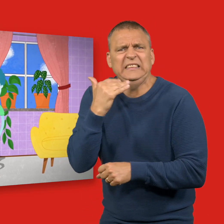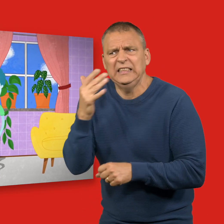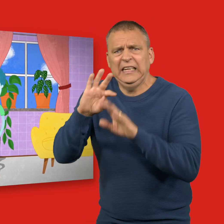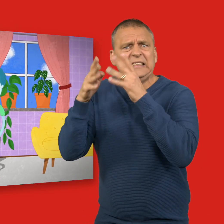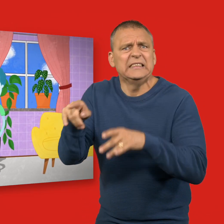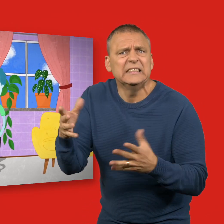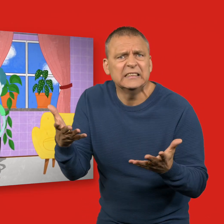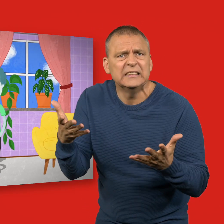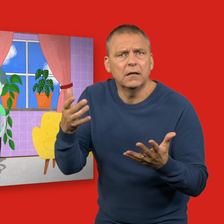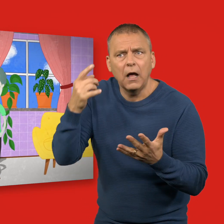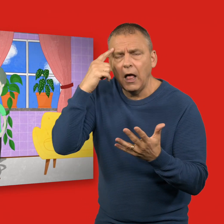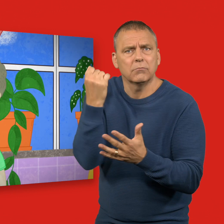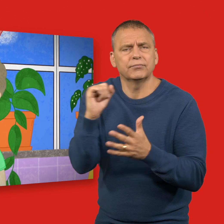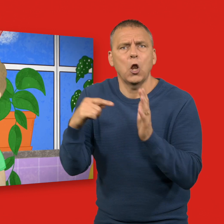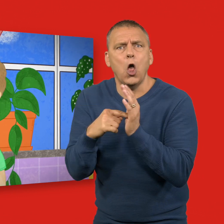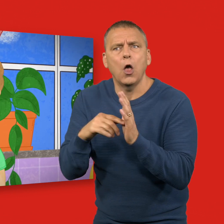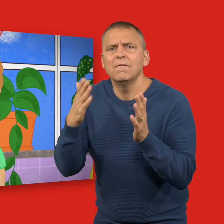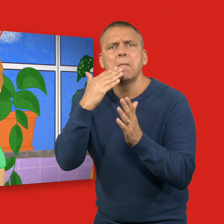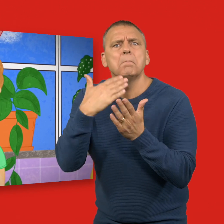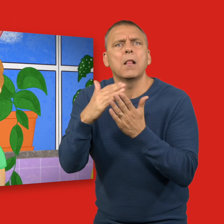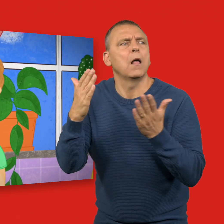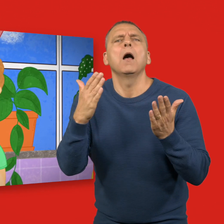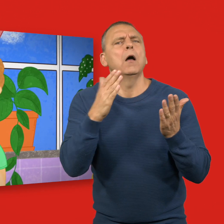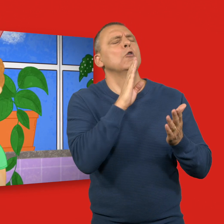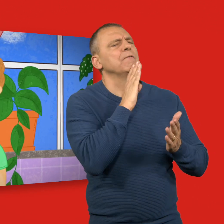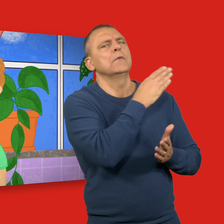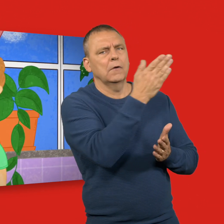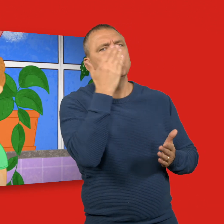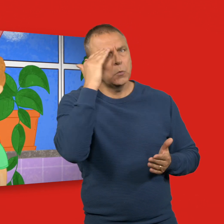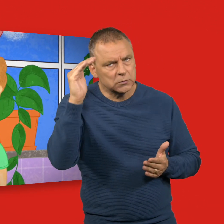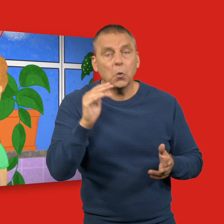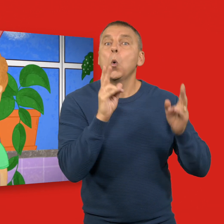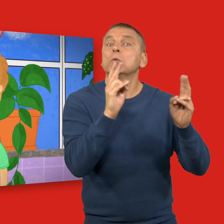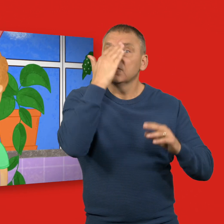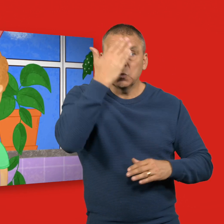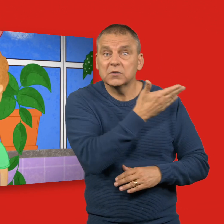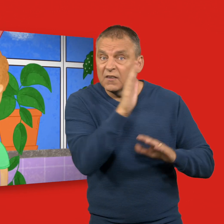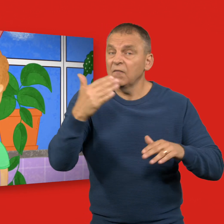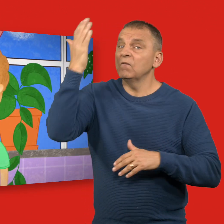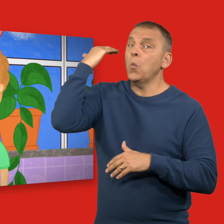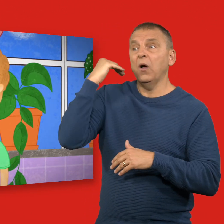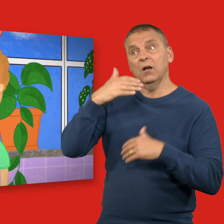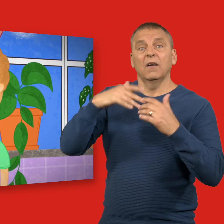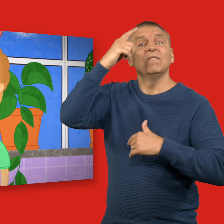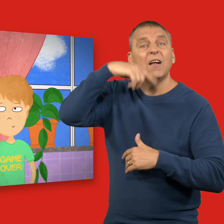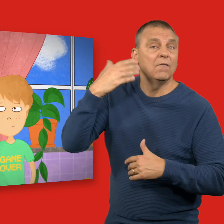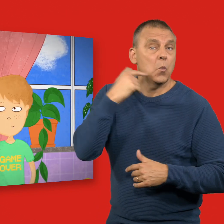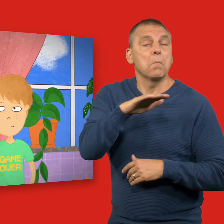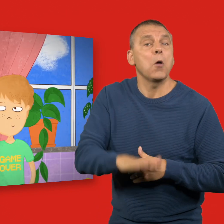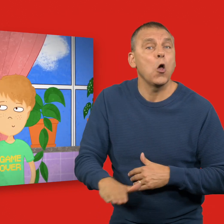konstigt på nätet. För tänk om det är olagligt. Plus att vuxna också gjorde fel när de var barn.